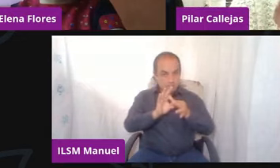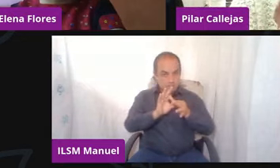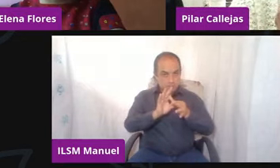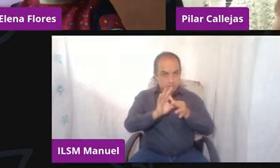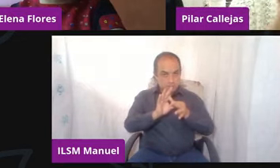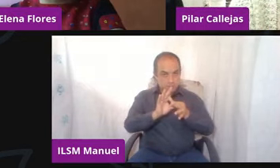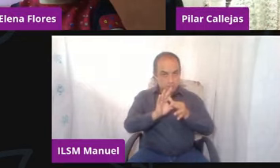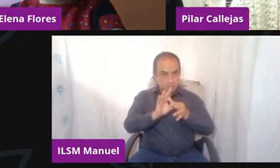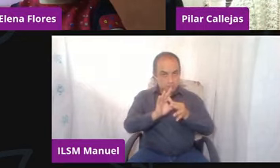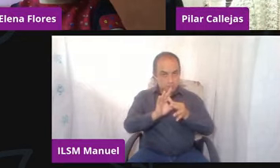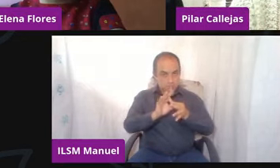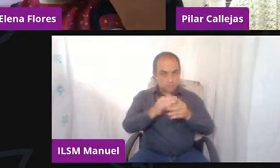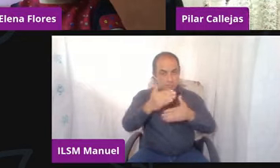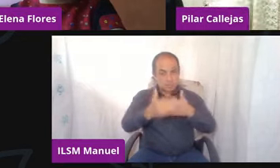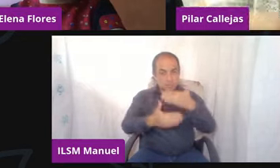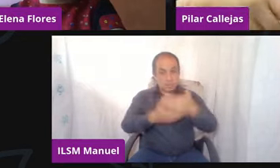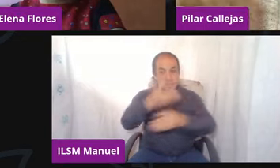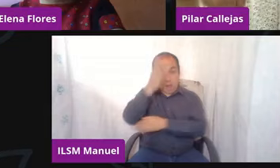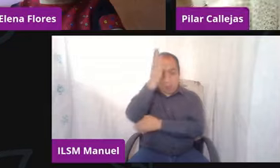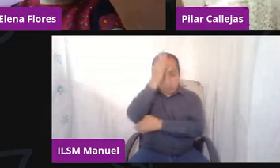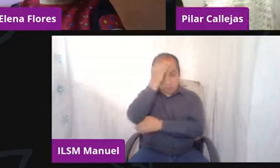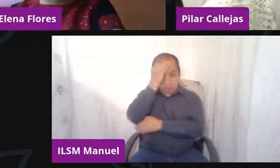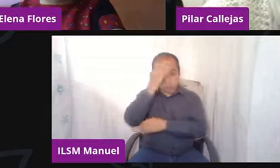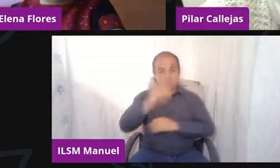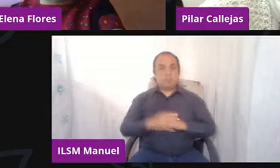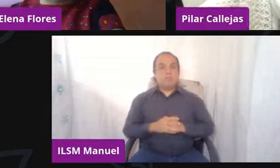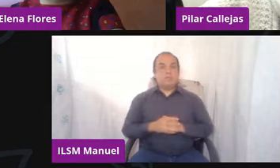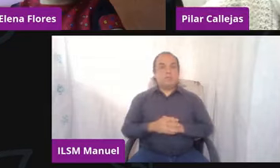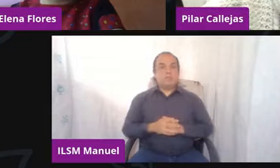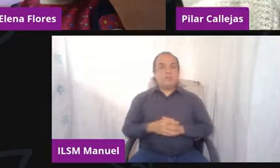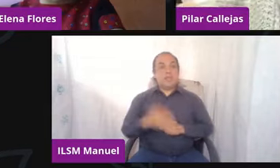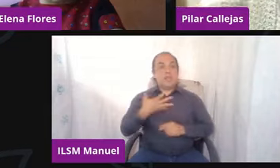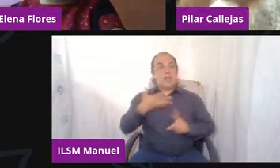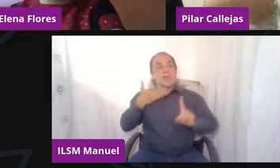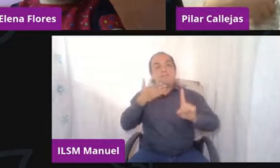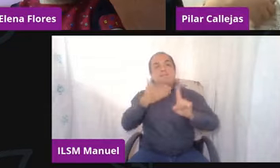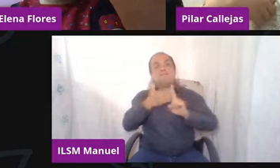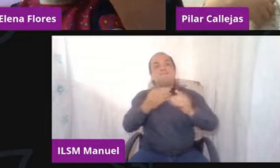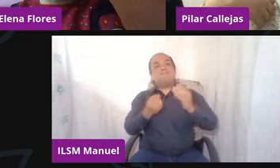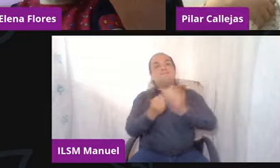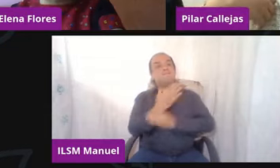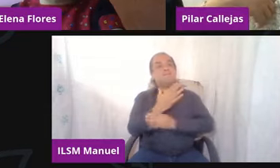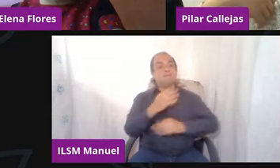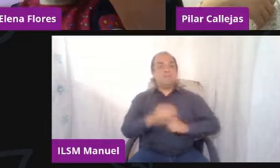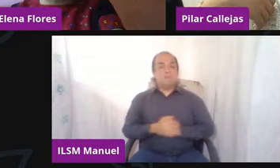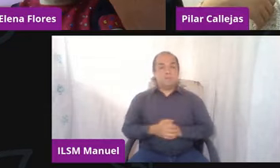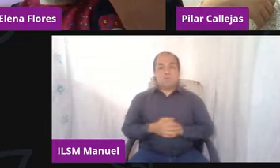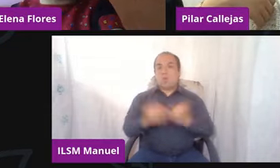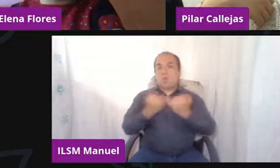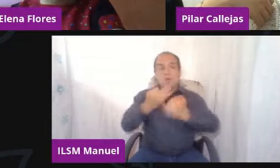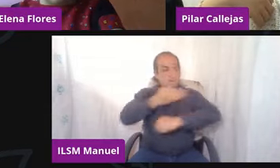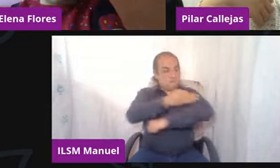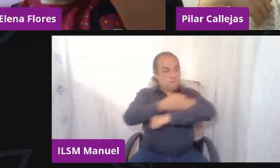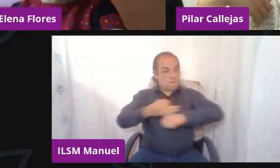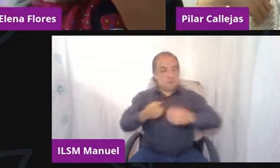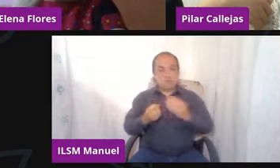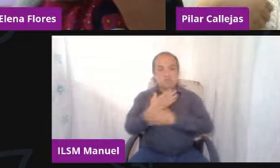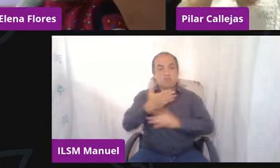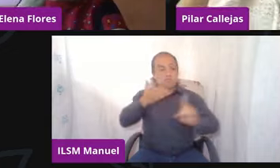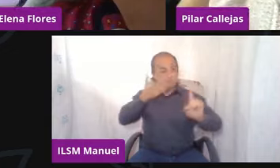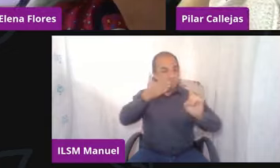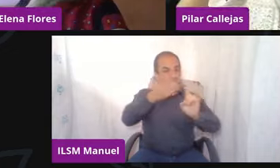el proceso educativo. O sea, les viene otro reto, pues, así como a las familias nos viene otro reto, ¿no?